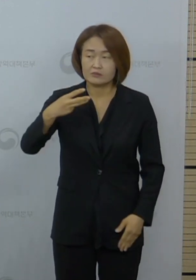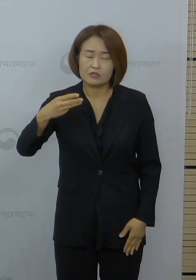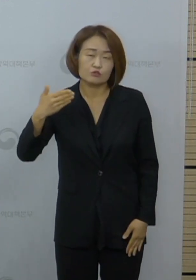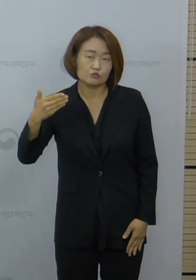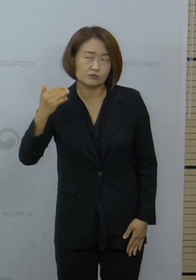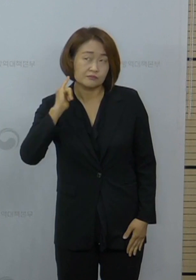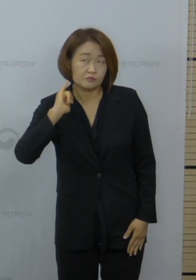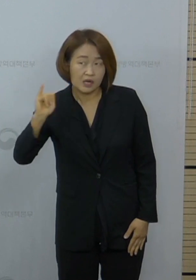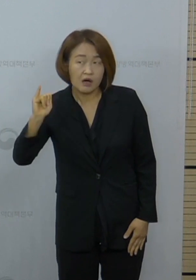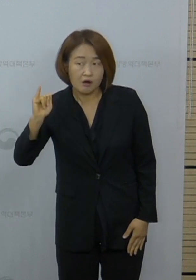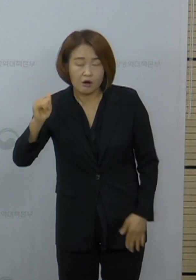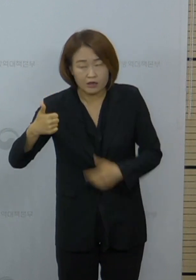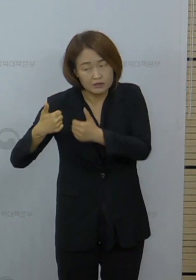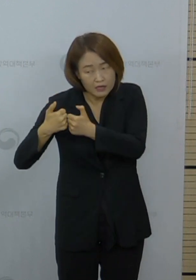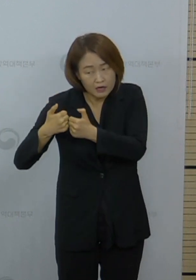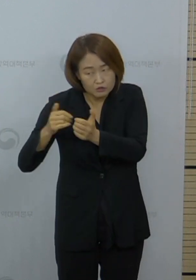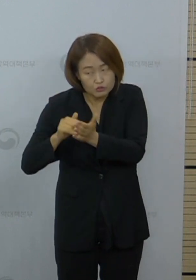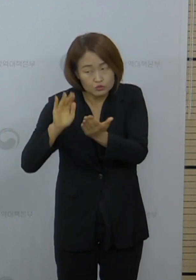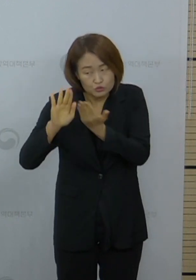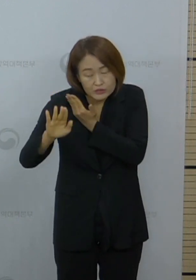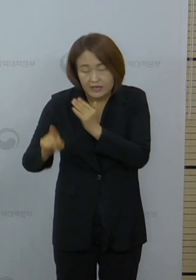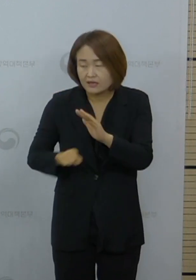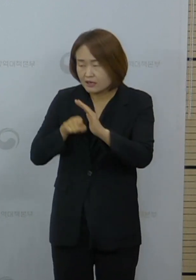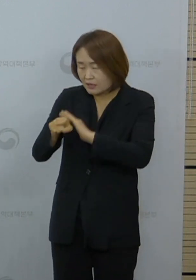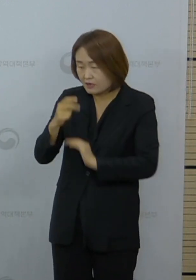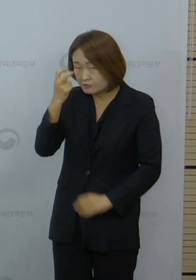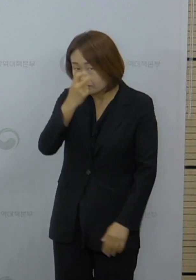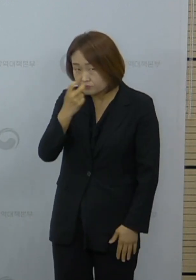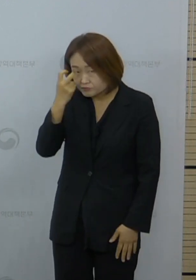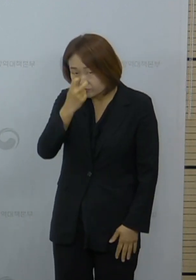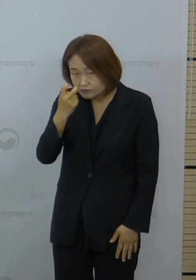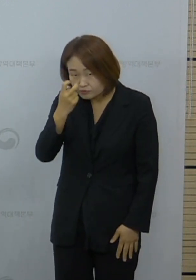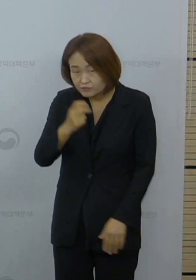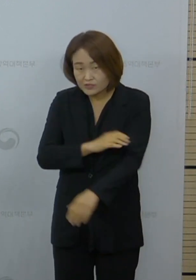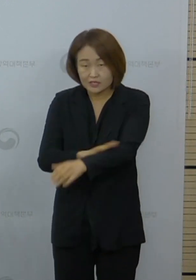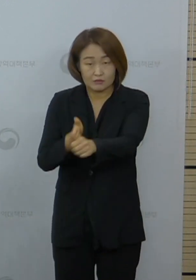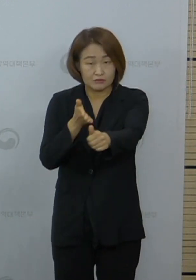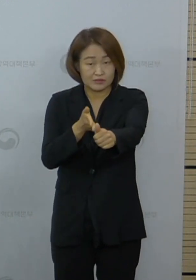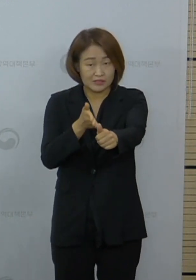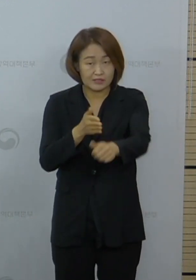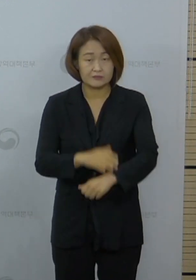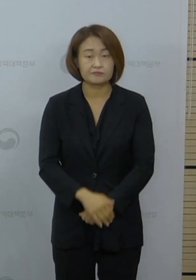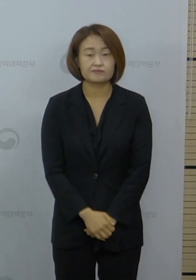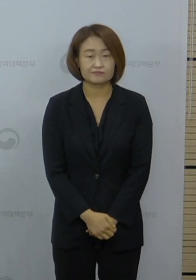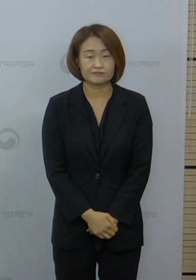거쳐서 선별진료소에서 진료와 검사를 받아주시기를 바랍니다.